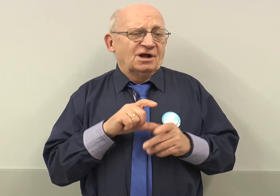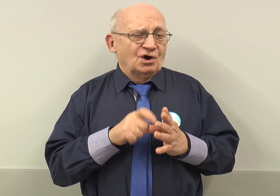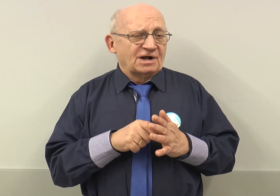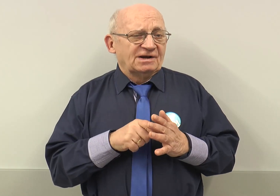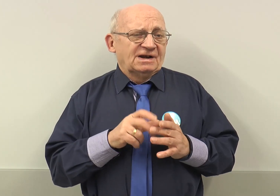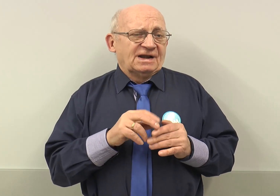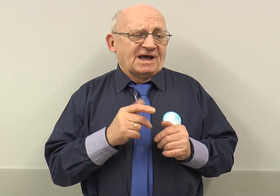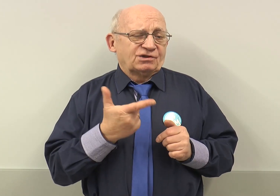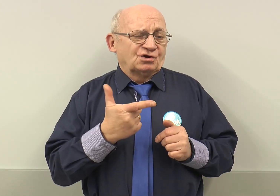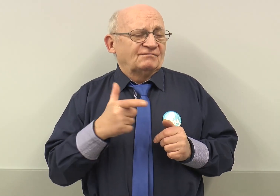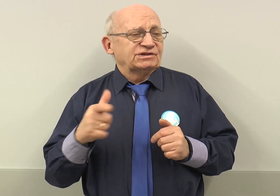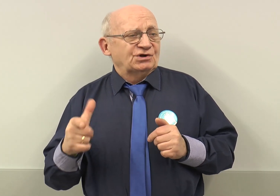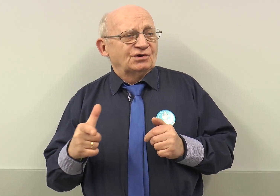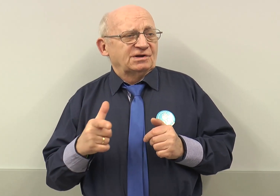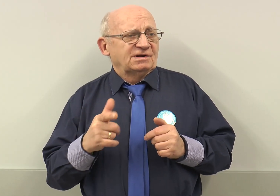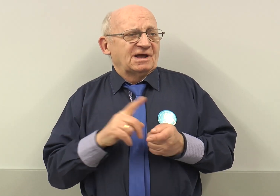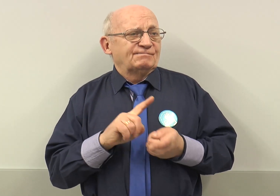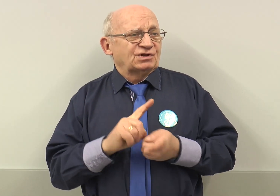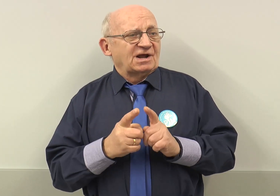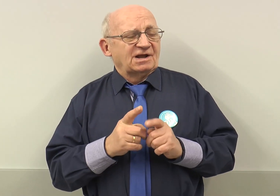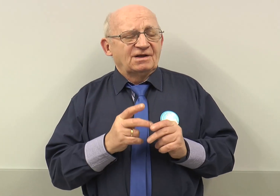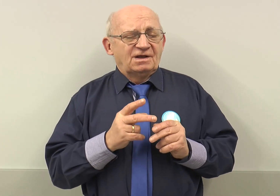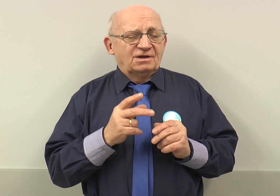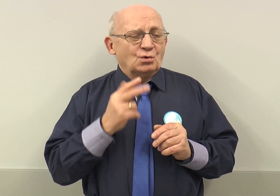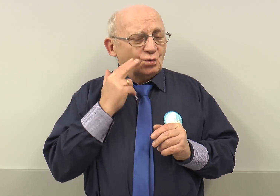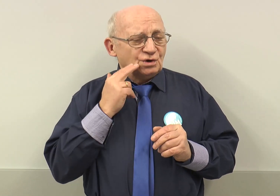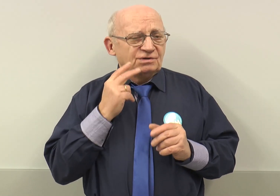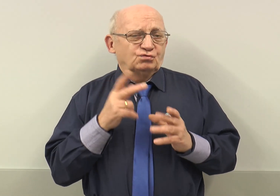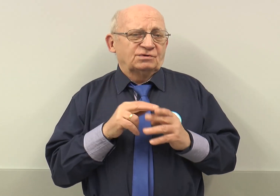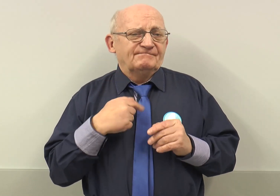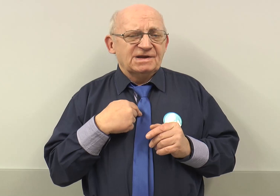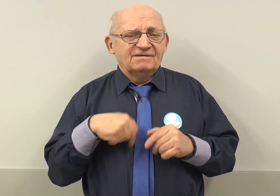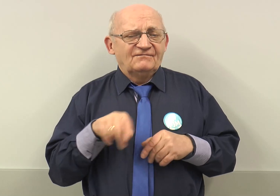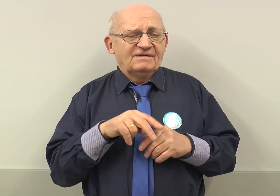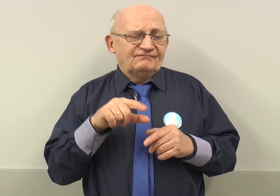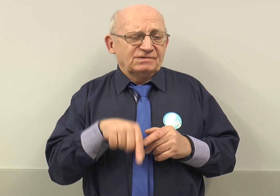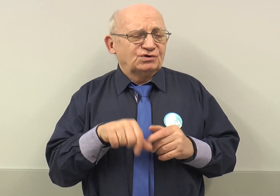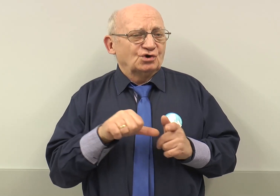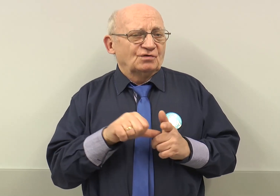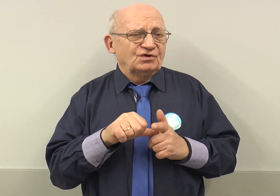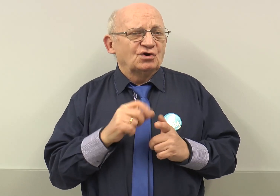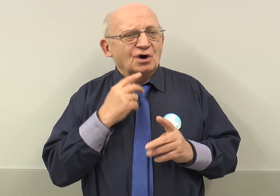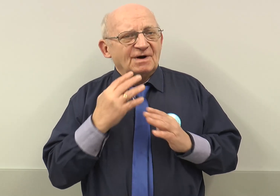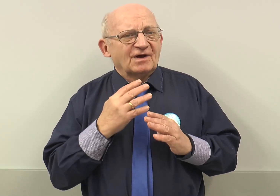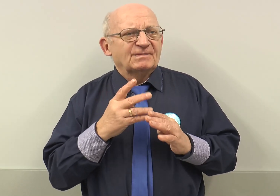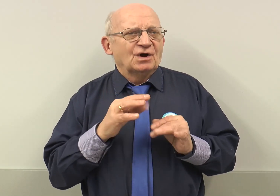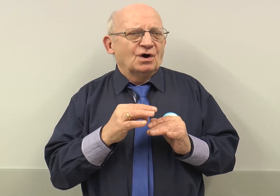lokal co dwa tygodnie na spotkanie w Głuchych. My w tym środowisku omawiamy o